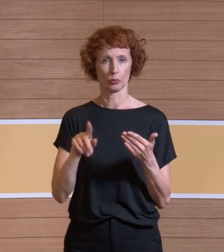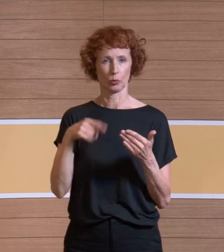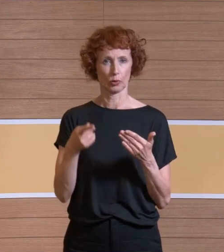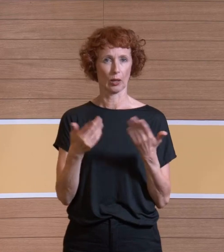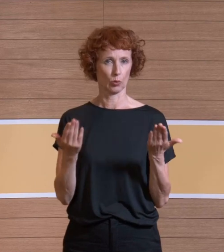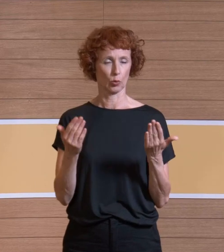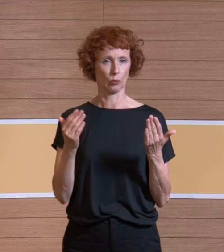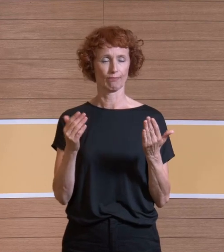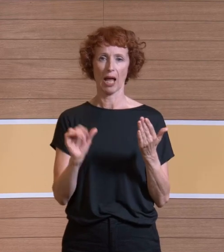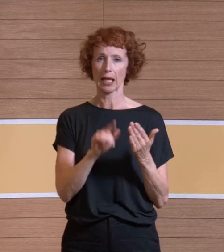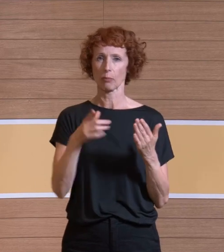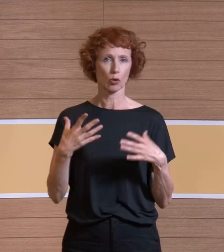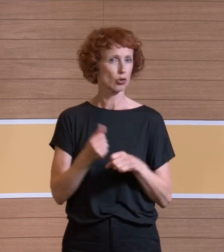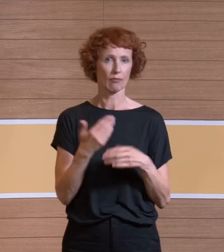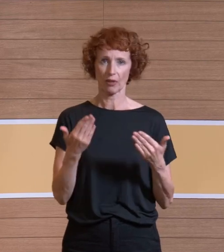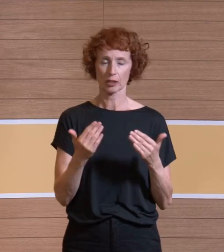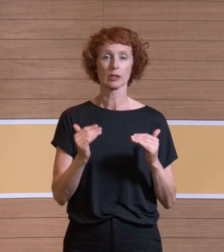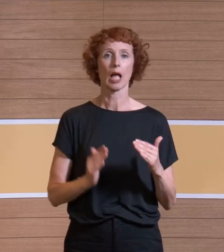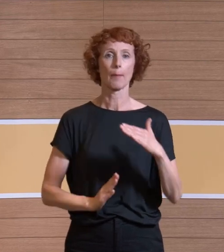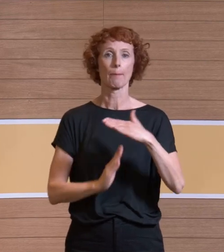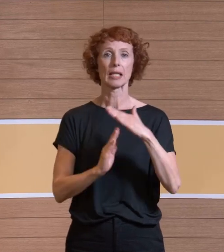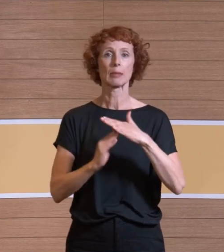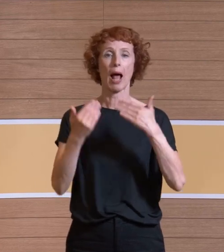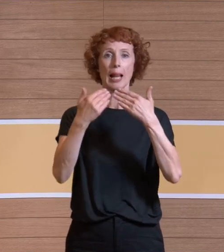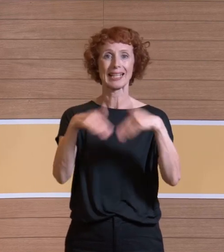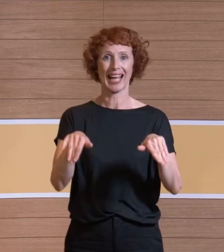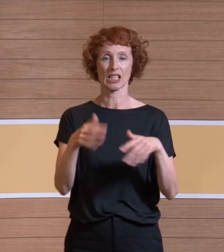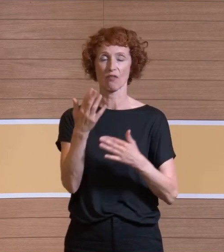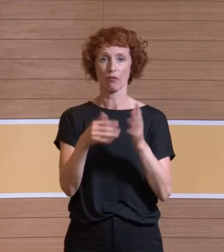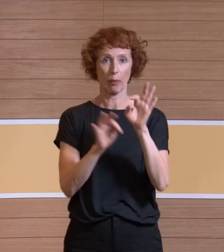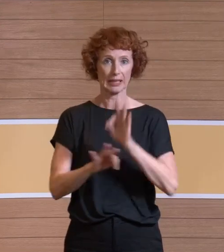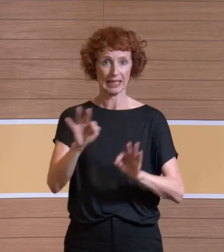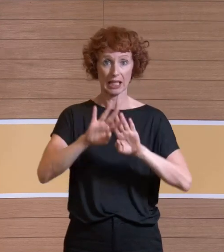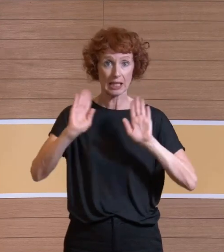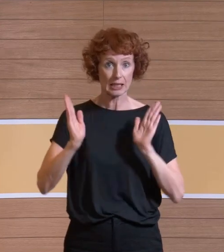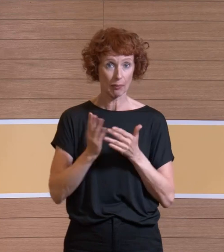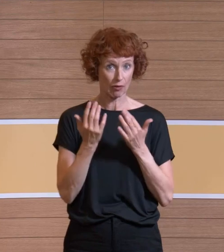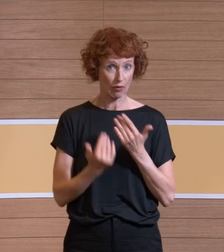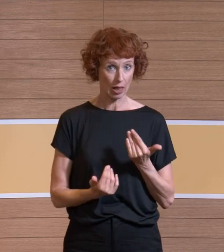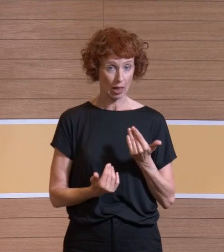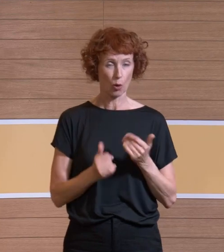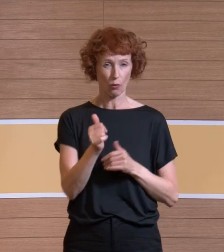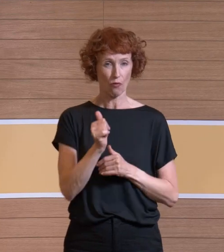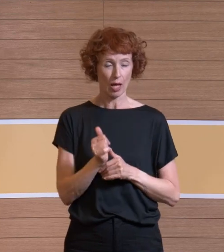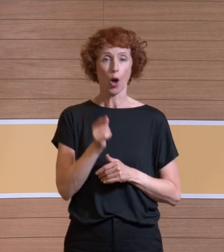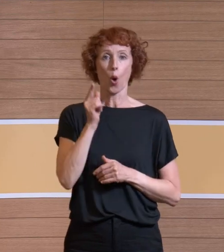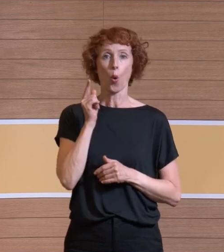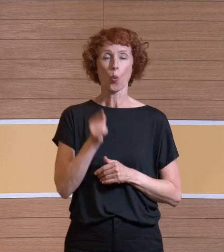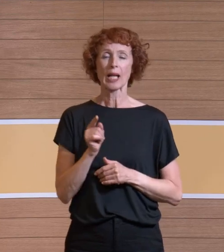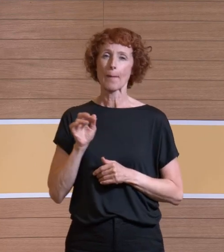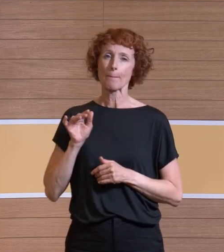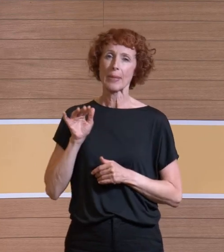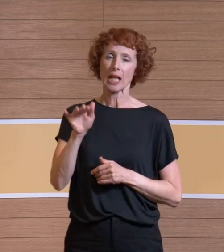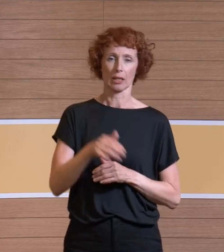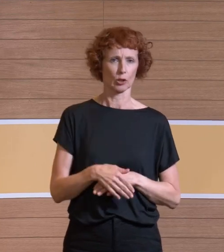Obergrenze gefunden, wie viele Partikel sind es denn? Und das sind jetzt so ungefähr 100 Milliarden. Frau Nistri hat